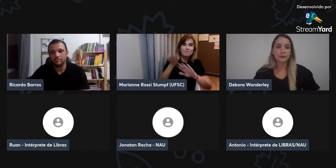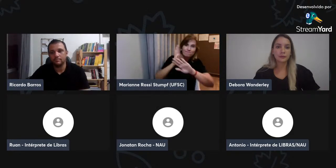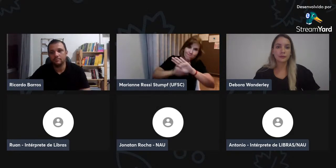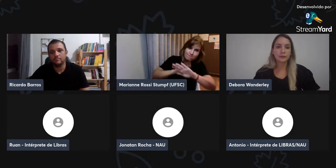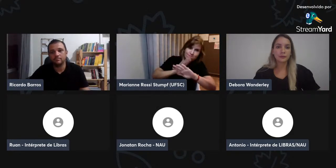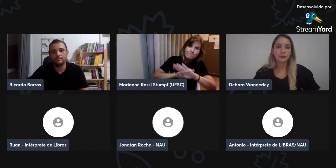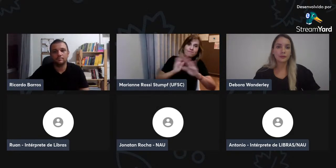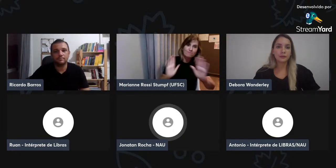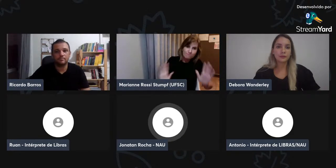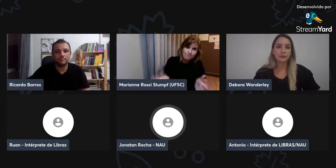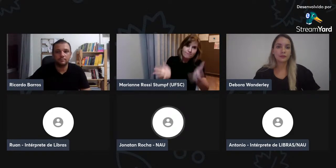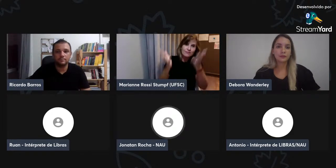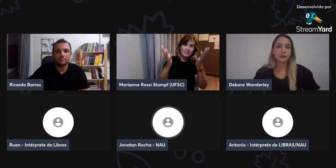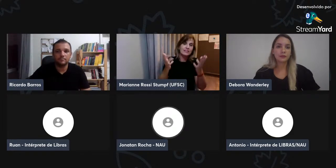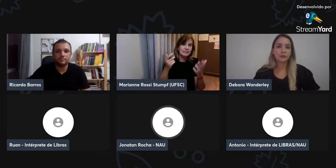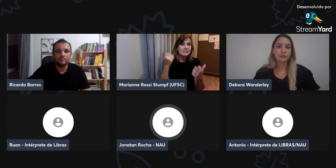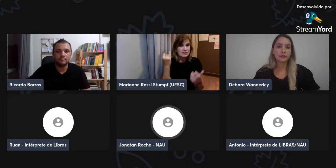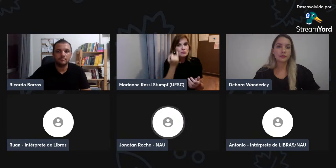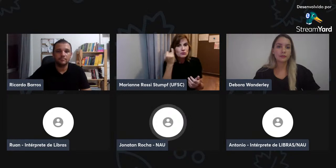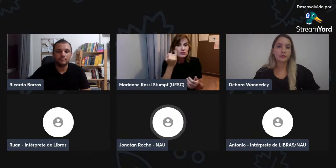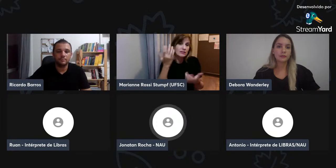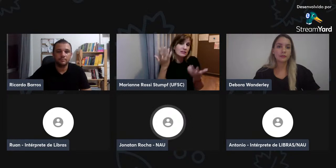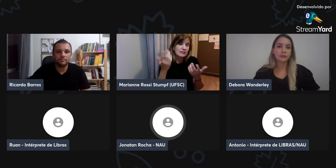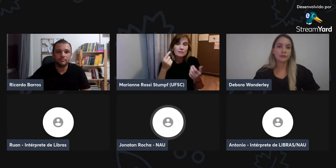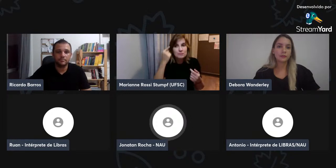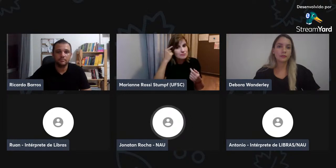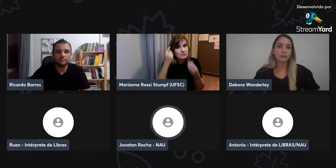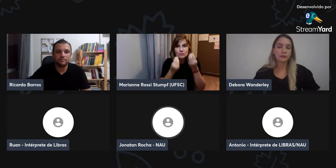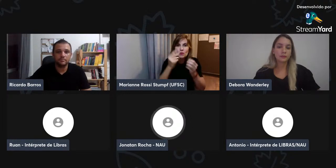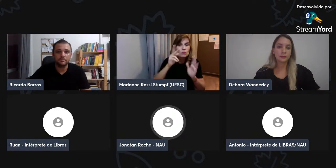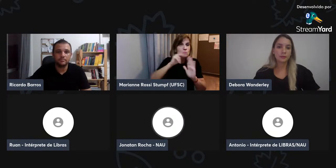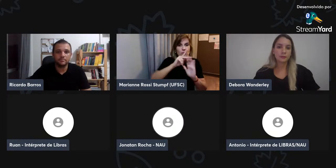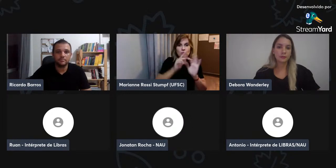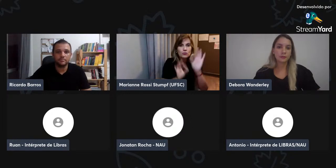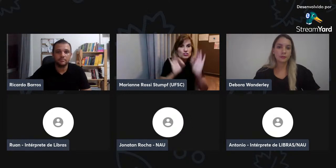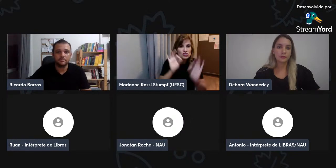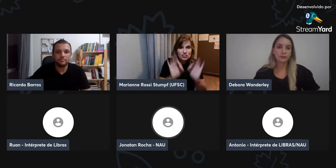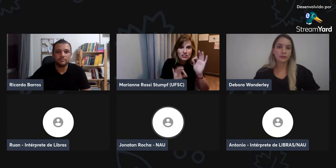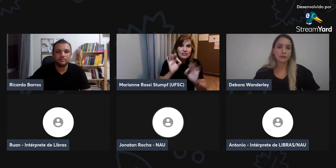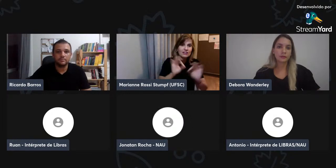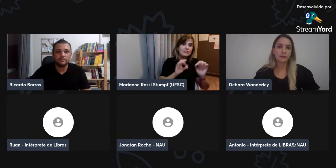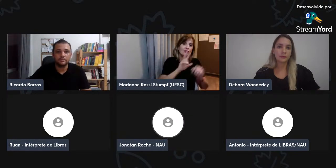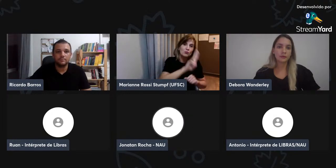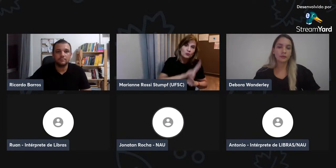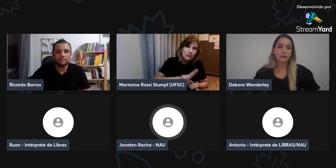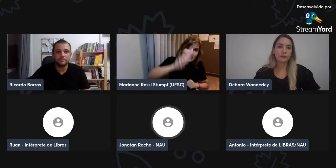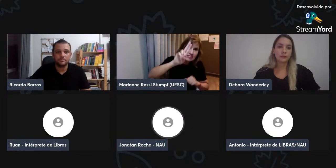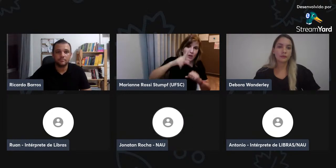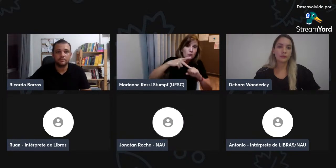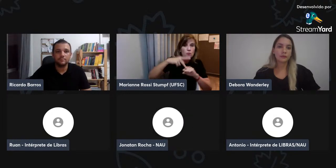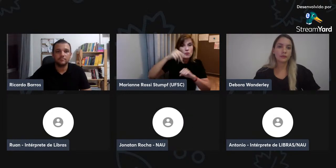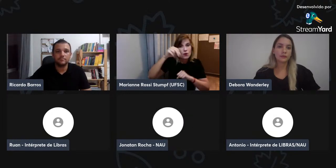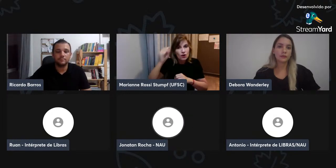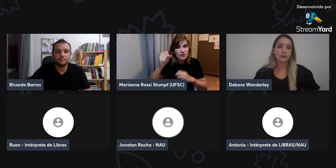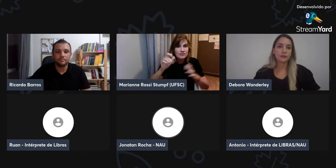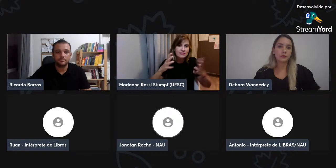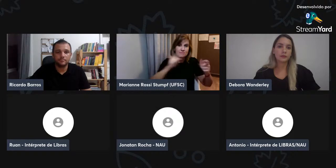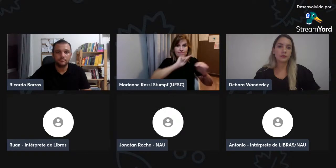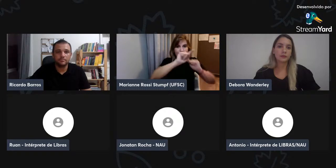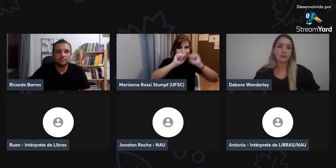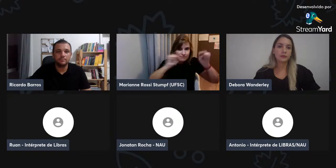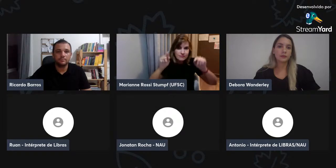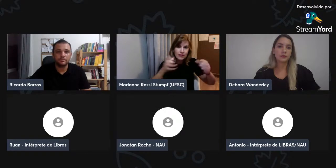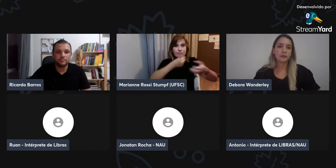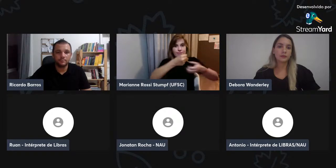alguns têm dificuldade devido à distância, né? Mas é importante, né? Então, pensar na